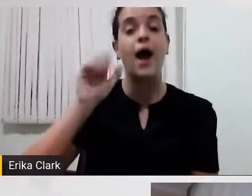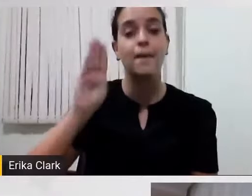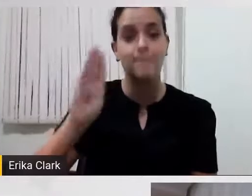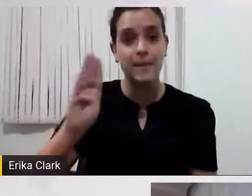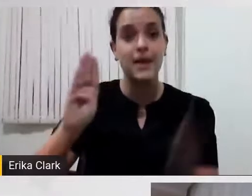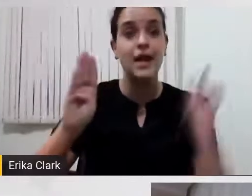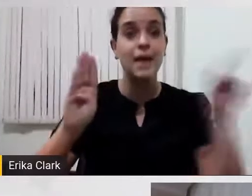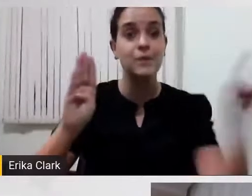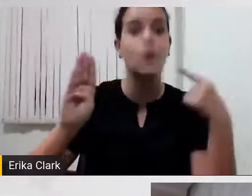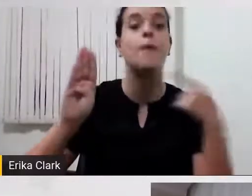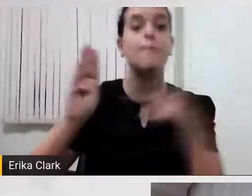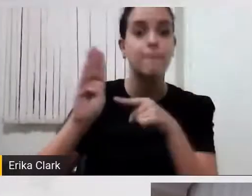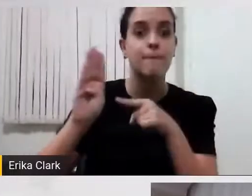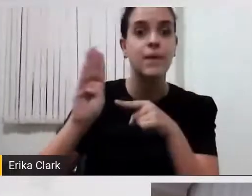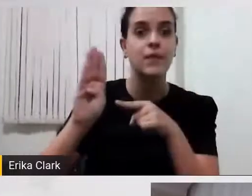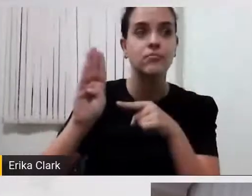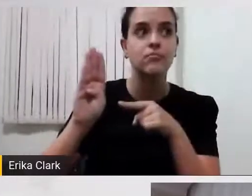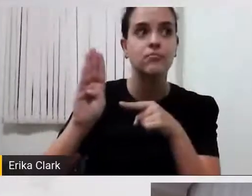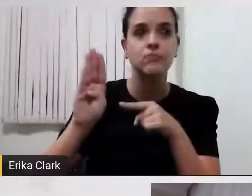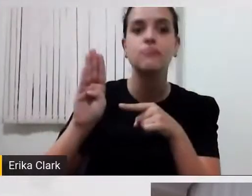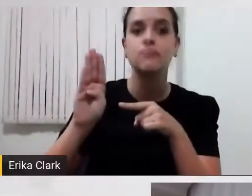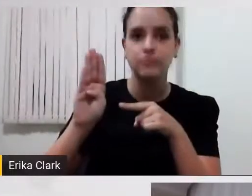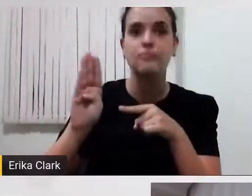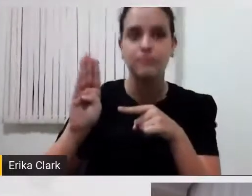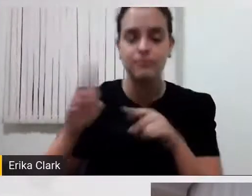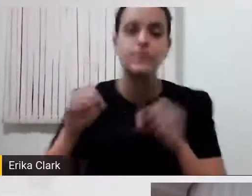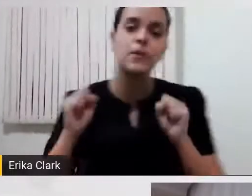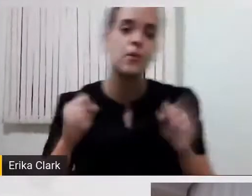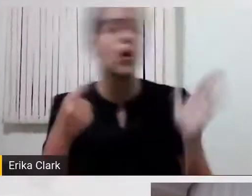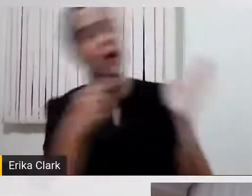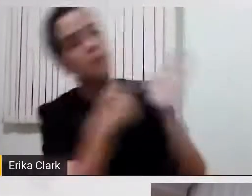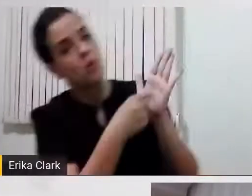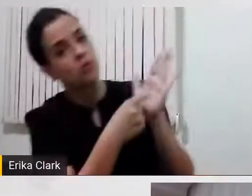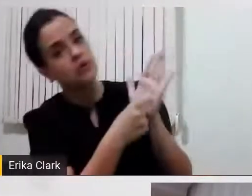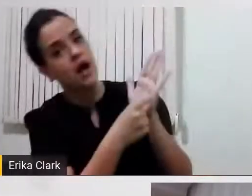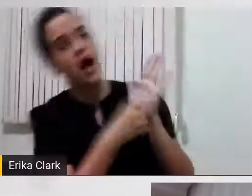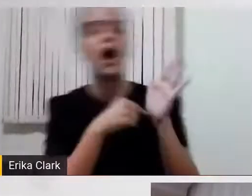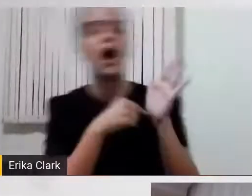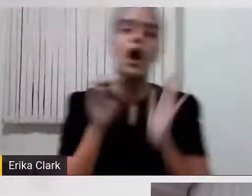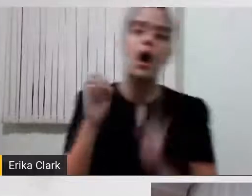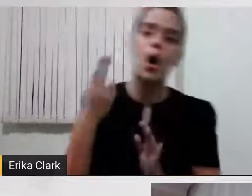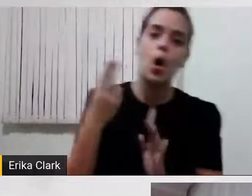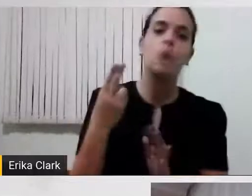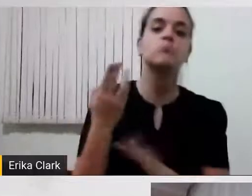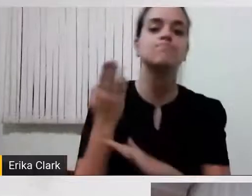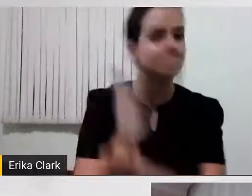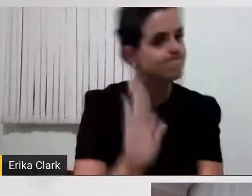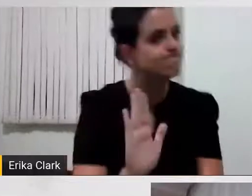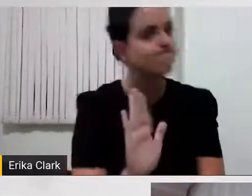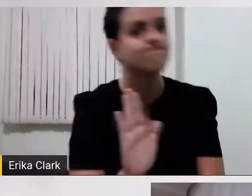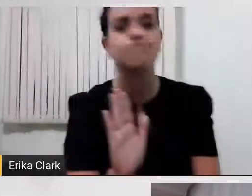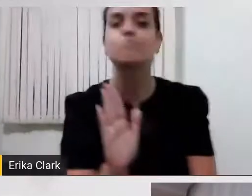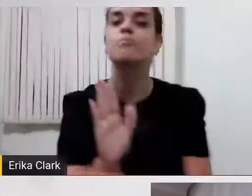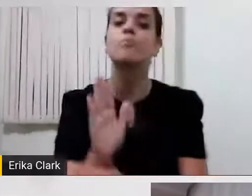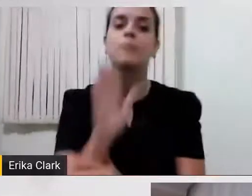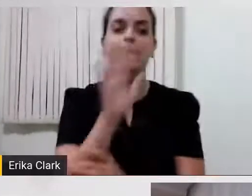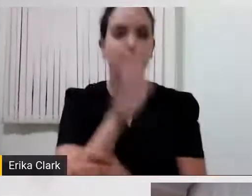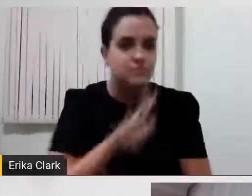seja pelo apontamento direto, seja pelo apontamento auxiliado, seja pela soletração direta,